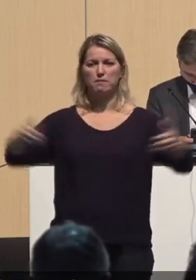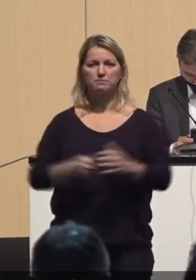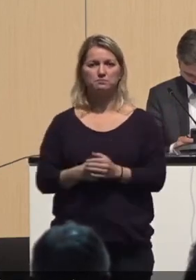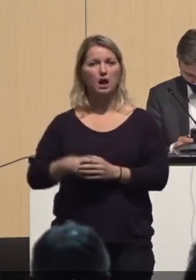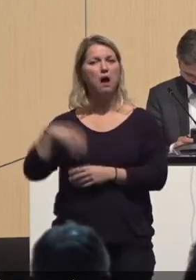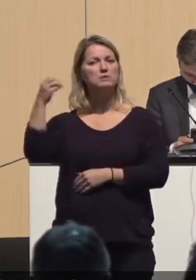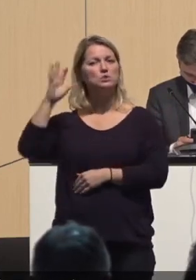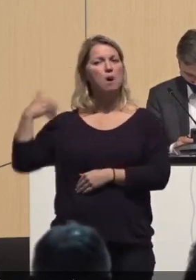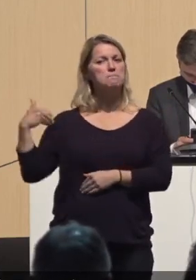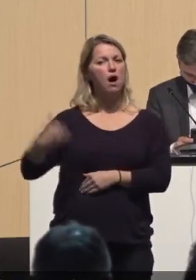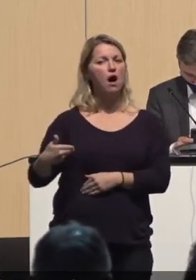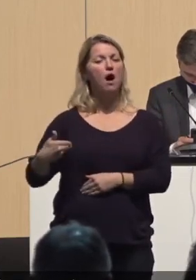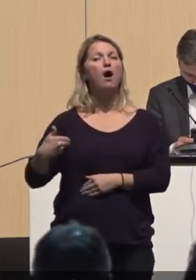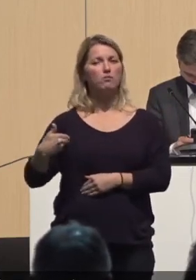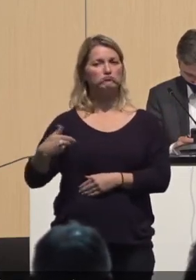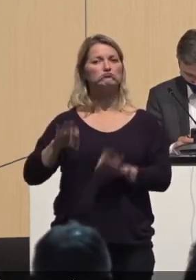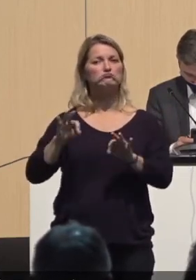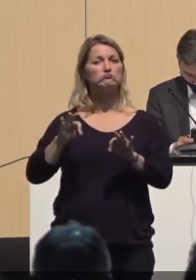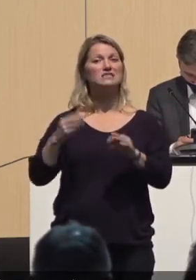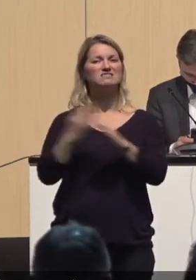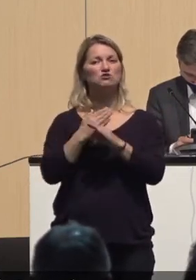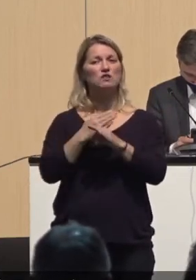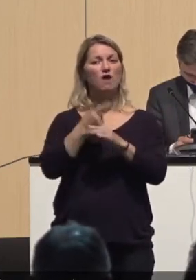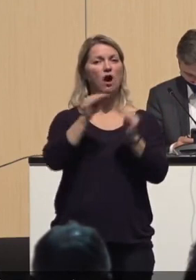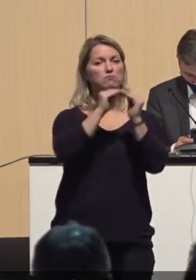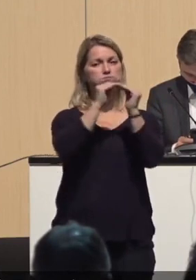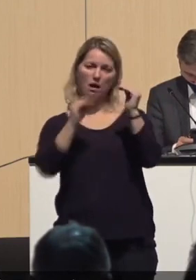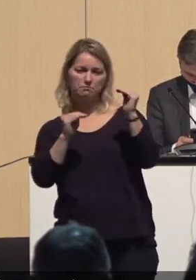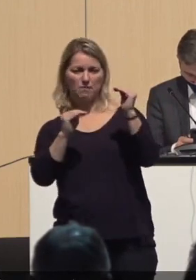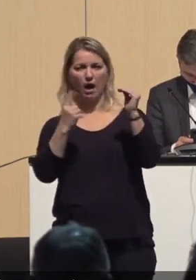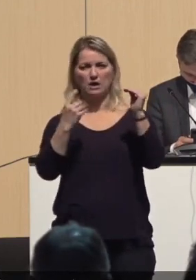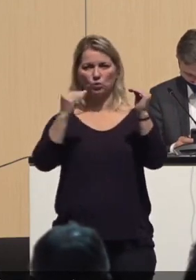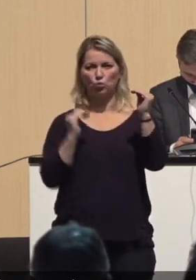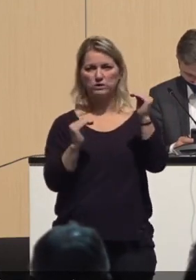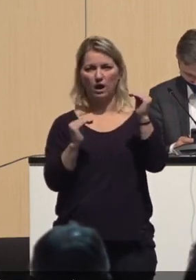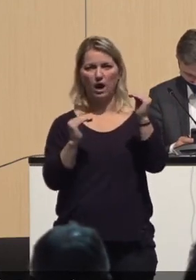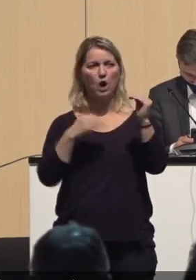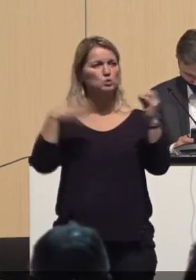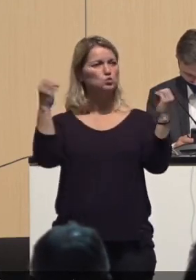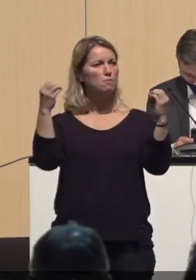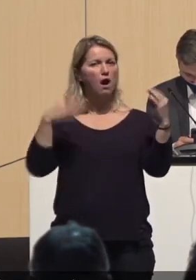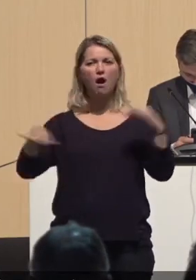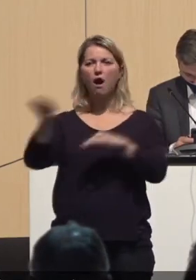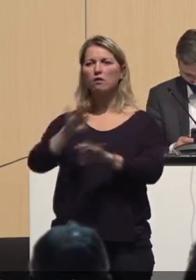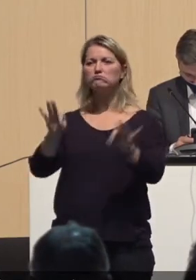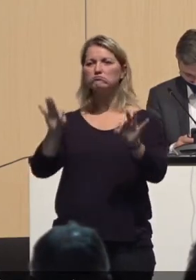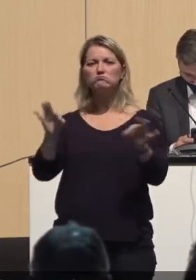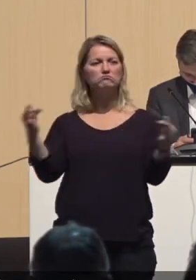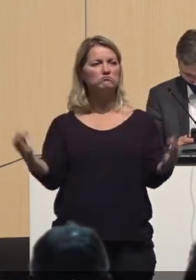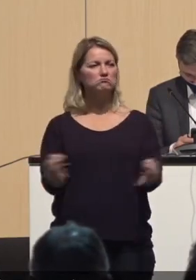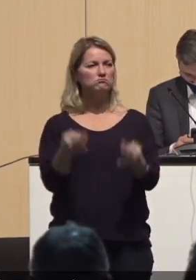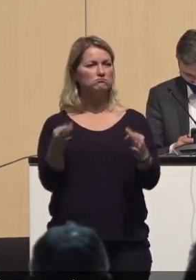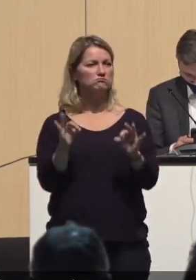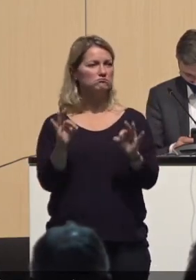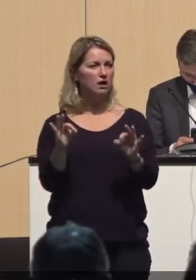überlebt, zwischendrin war das R auch unter 1, also es ist ja wieder runtergegangen. Und im Sommer war ja auch alles fluffig, im Sommer war alles schön, weil